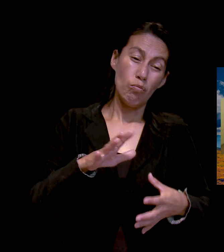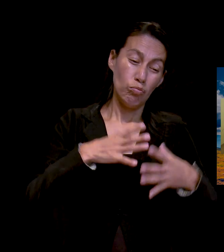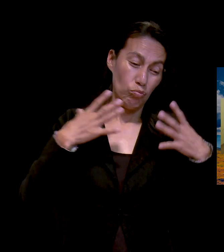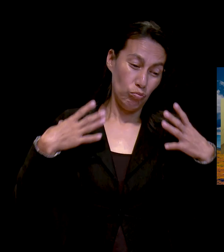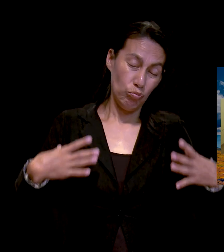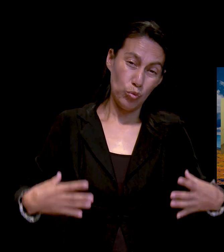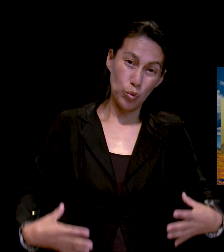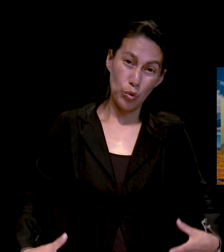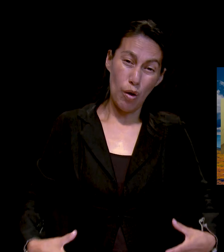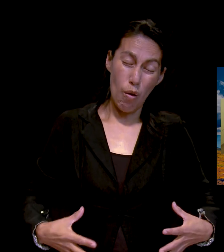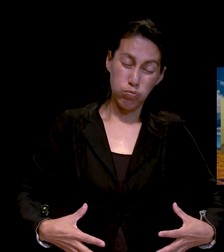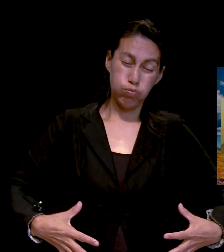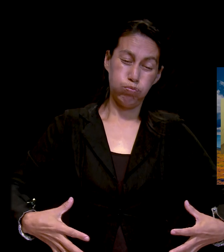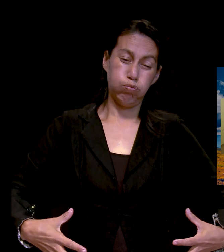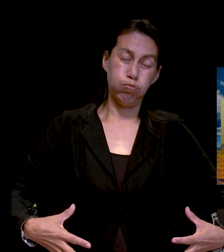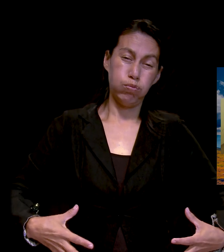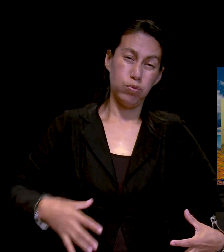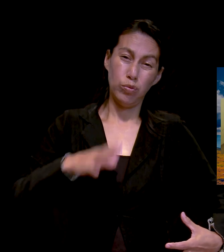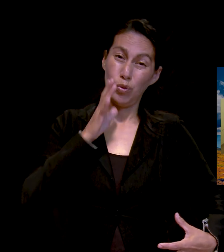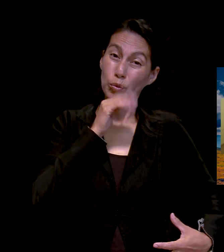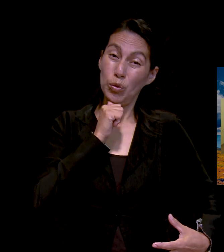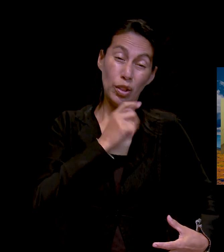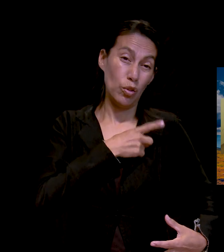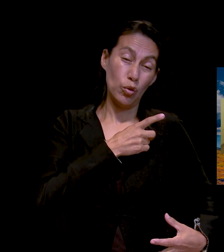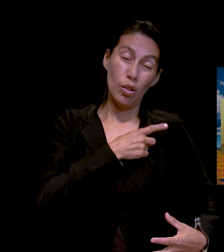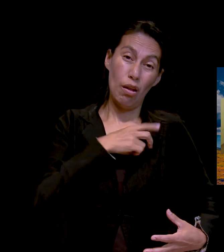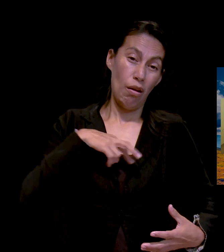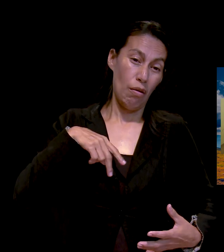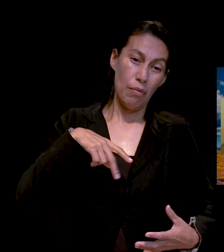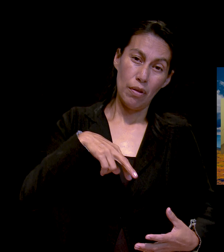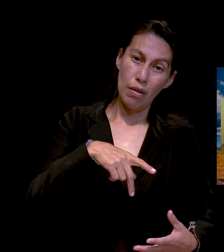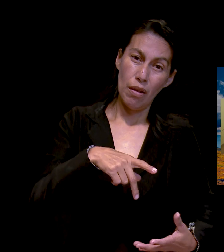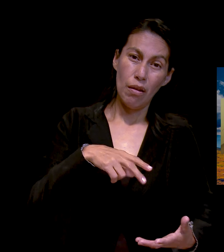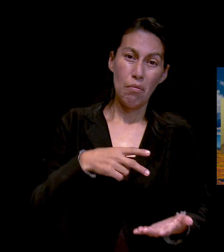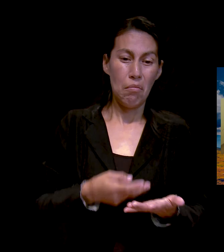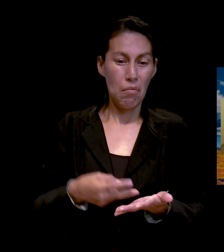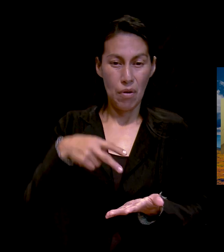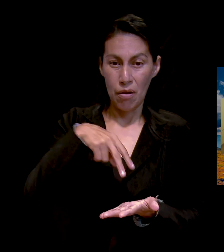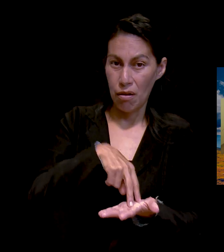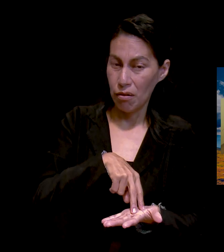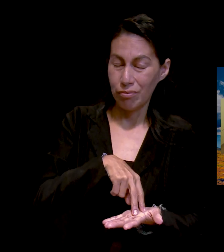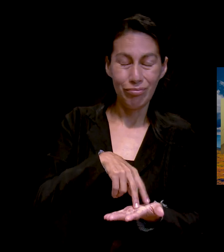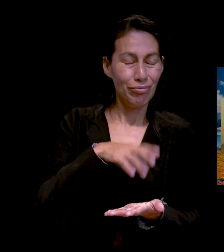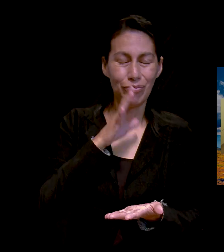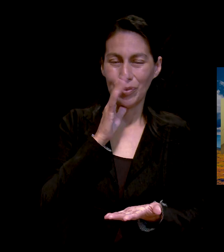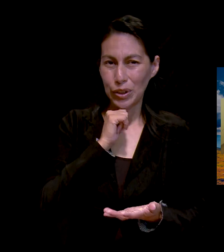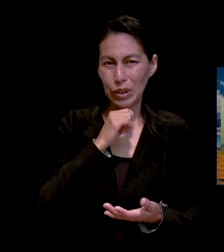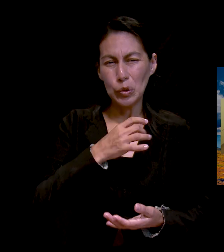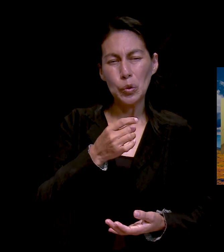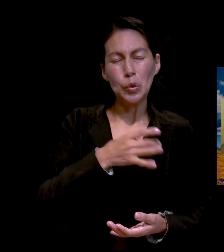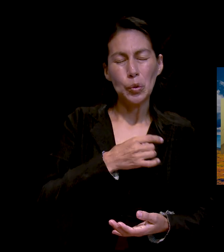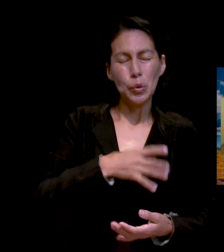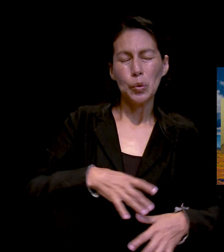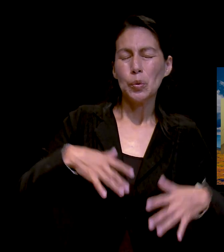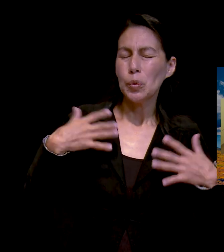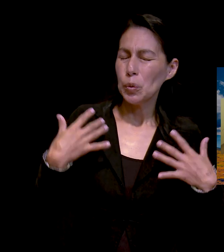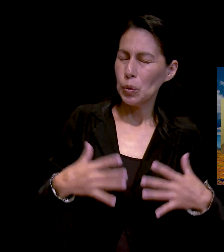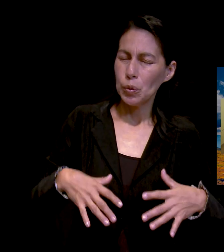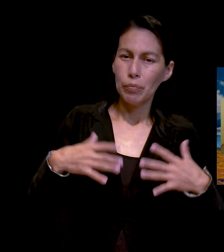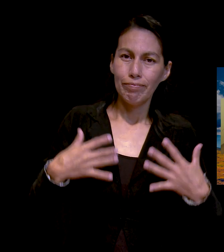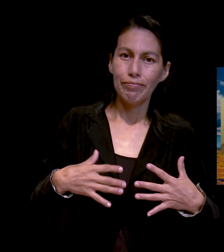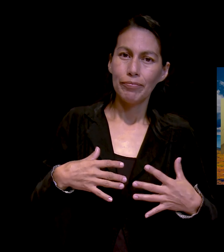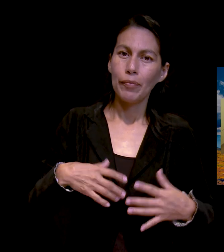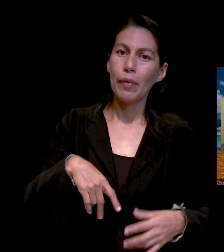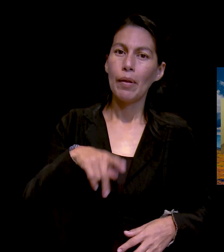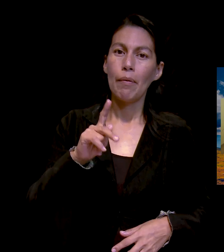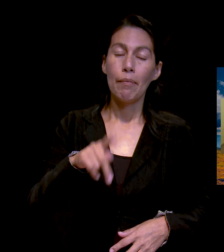ella tenía en todo el cuerpo, pues le impedía eso. Sin embargo, en esos momentos, vamos a decir, de dolor, pues Dios pone